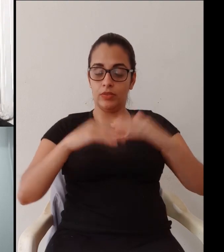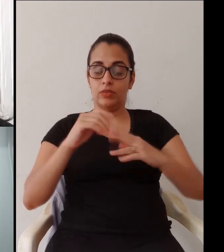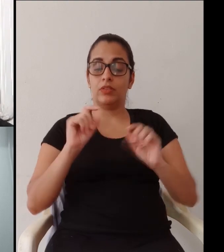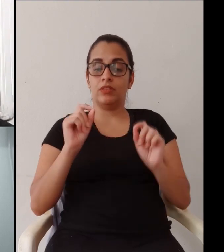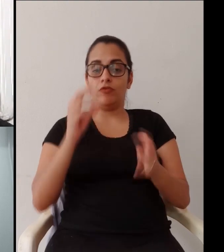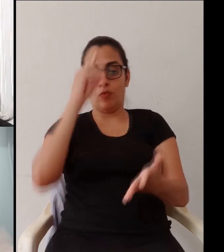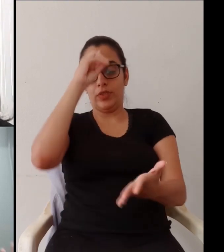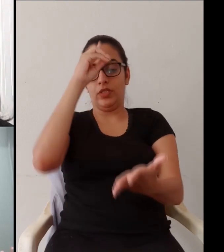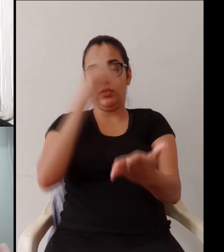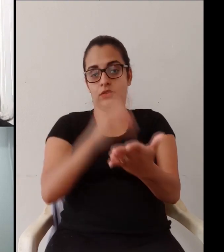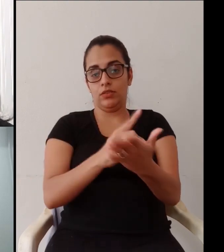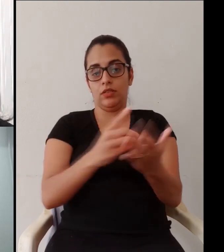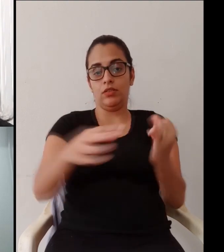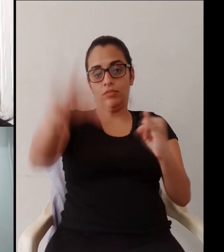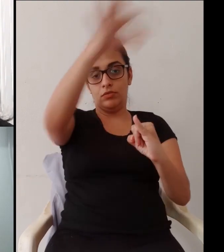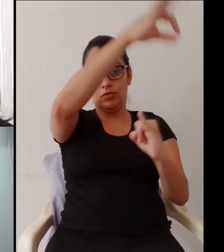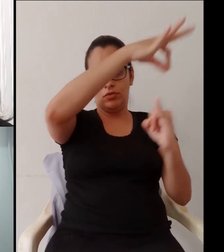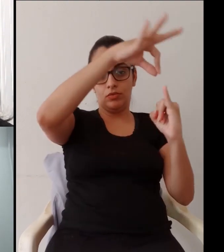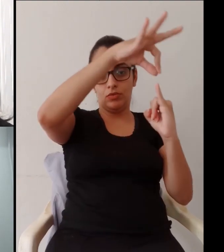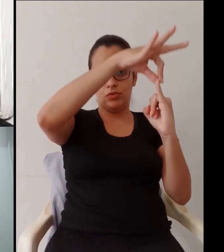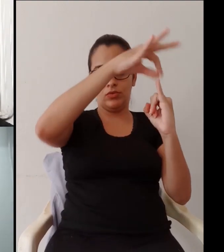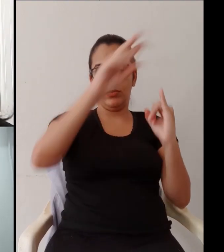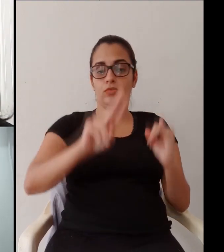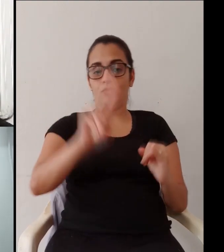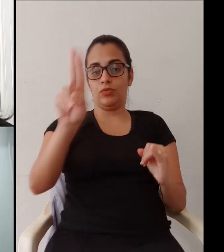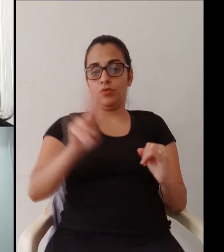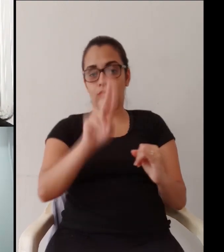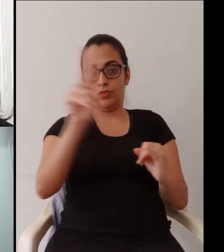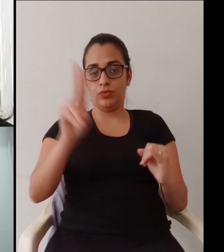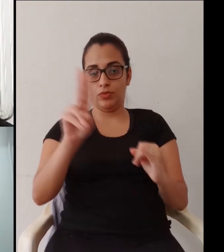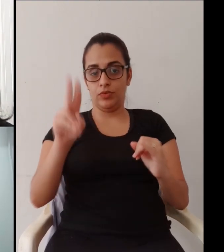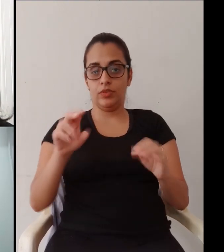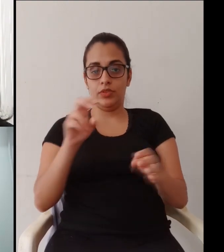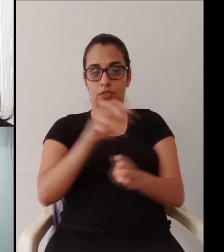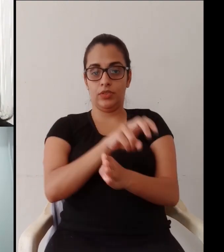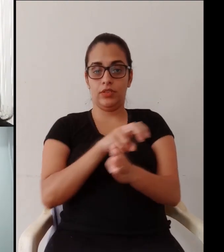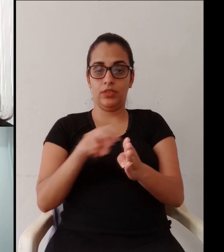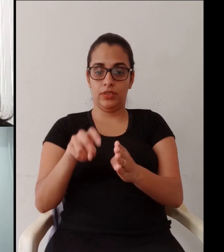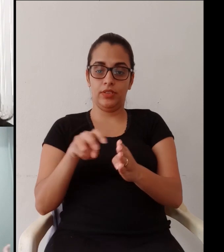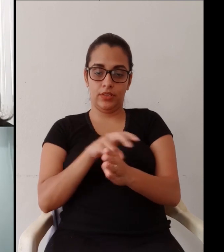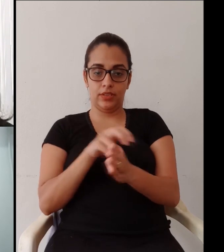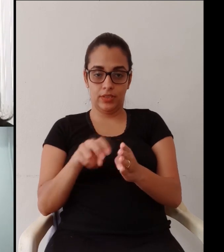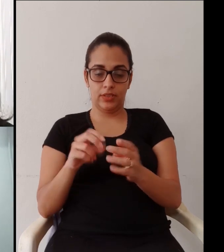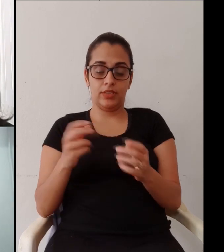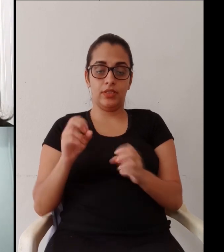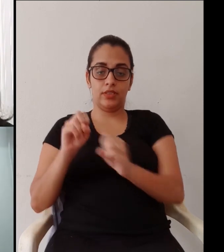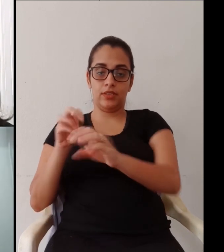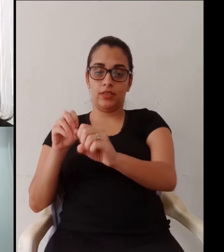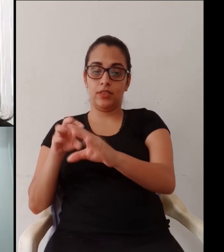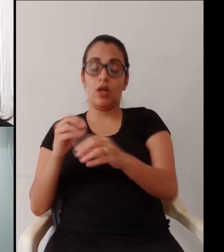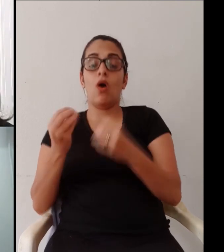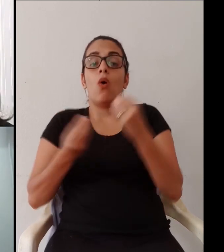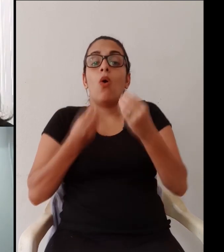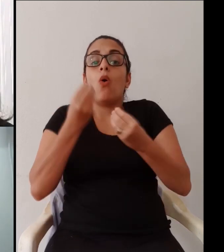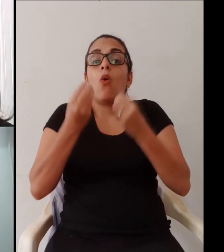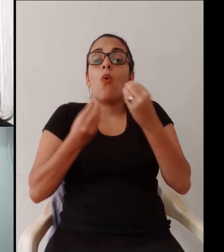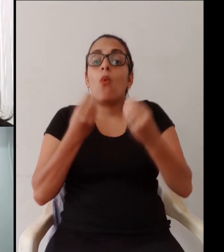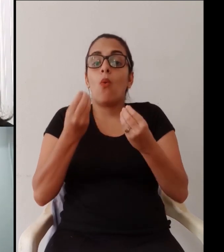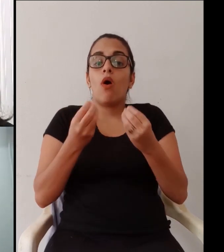Dani só para acalmar o coração dos nossos alunos e dos nossos servidores que se for uma decisão institucional utilizar